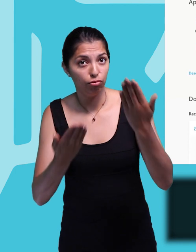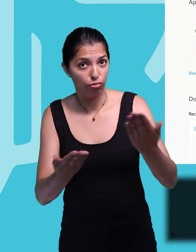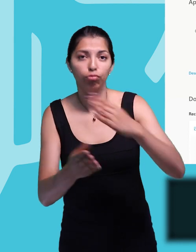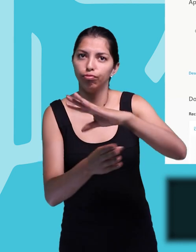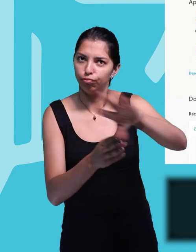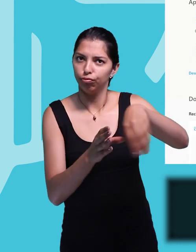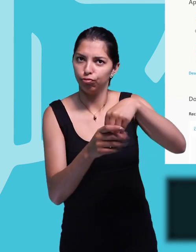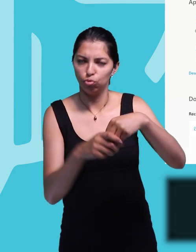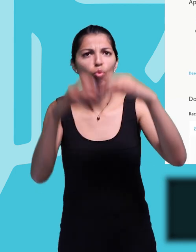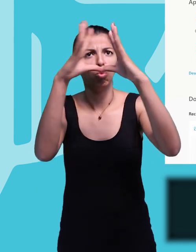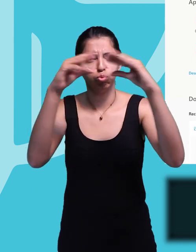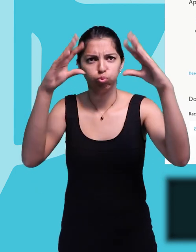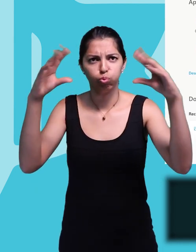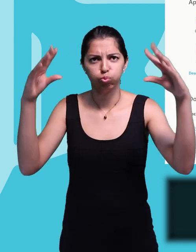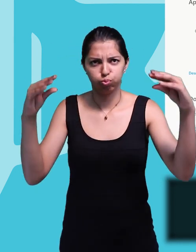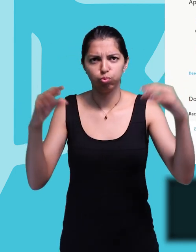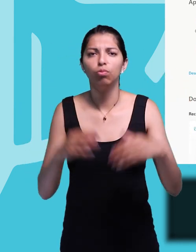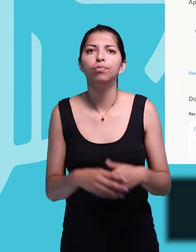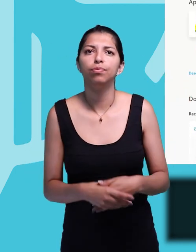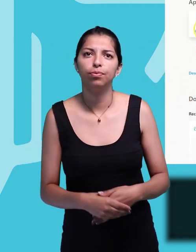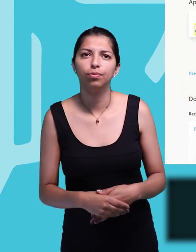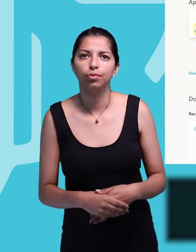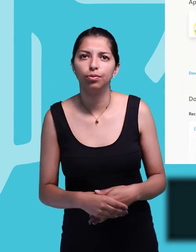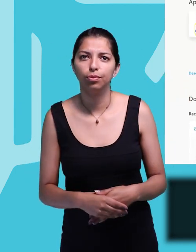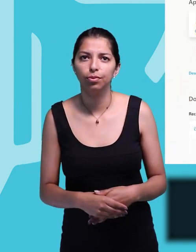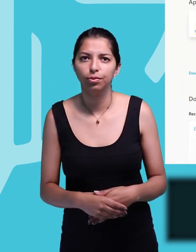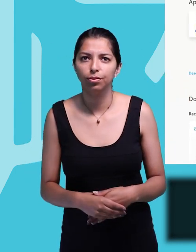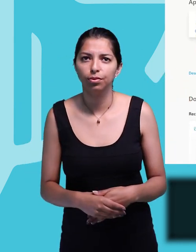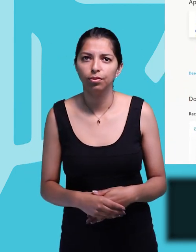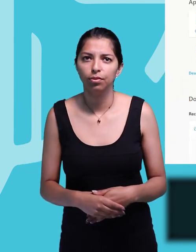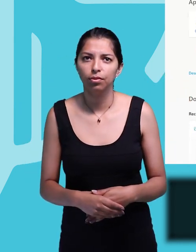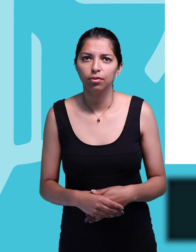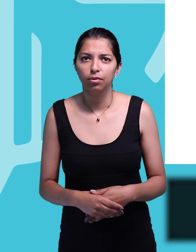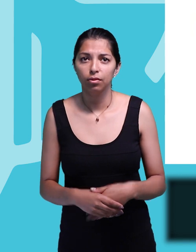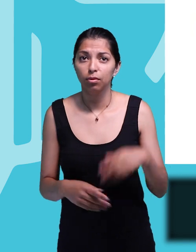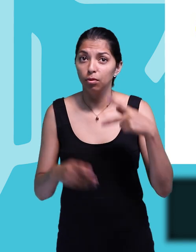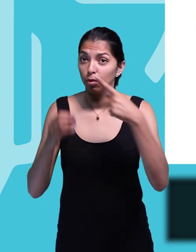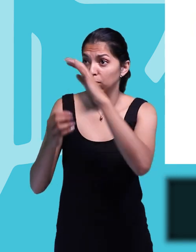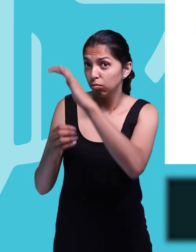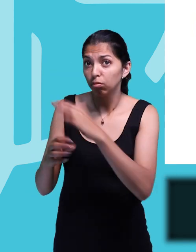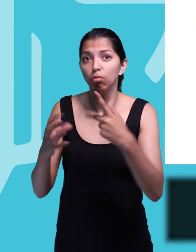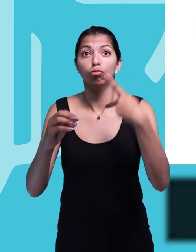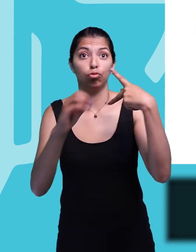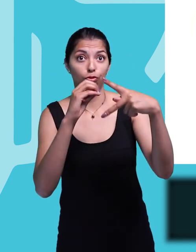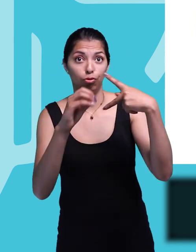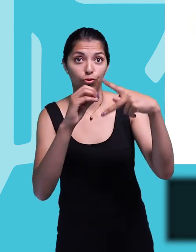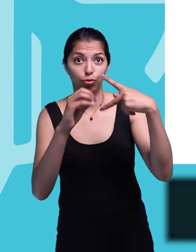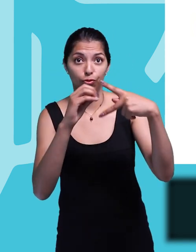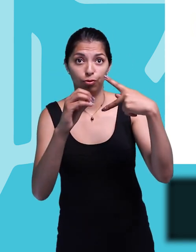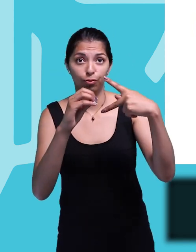dentro del paquete de ofimática en la nube. Vamos a la opción de Outlook.